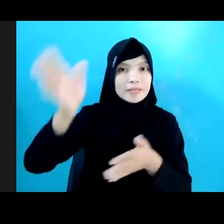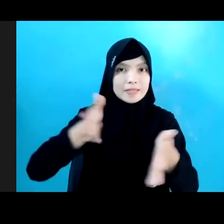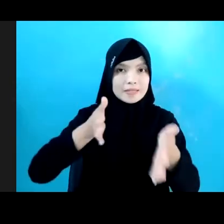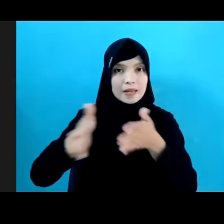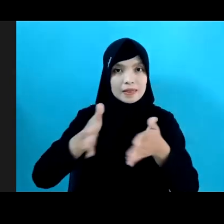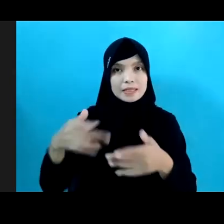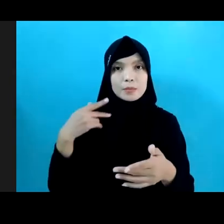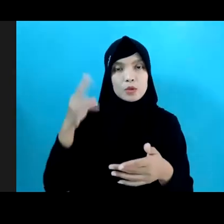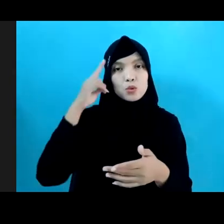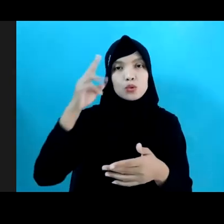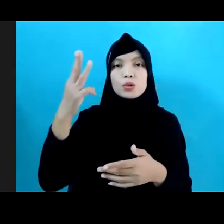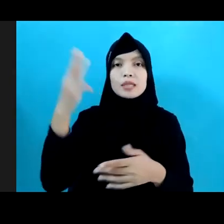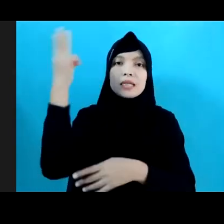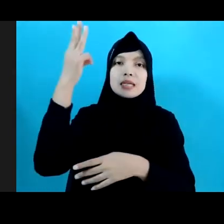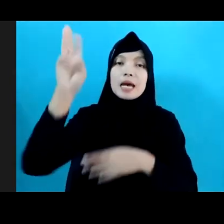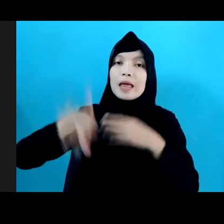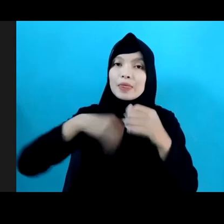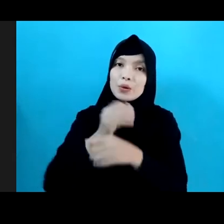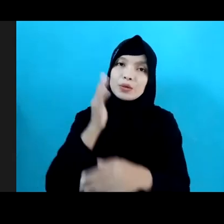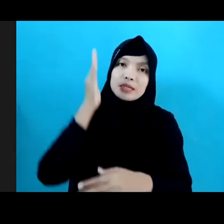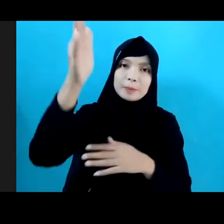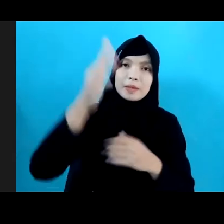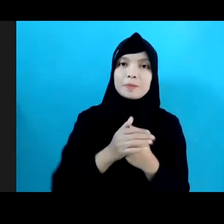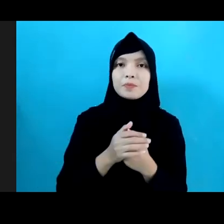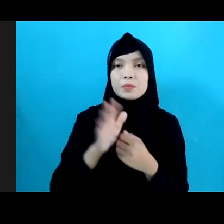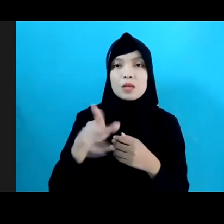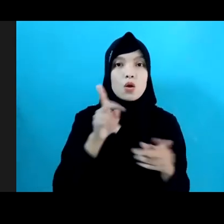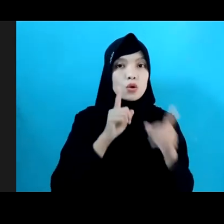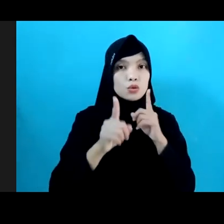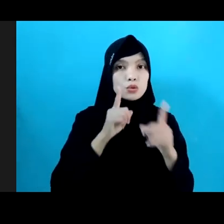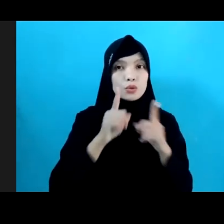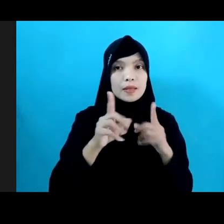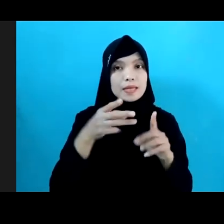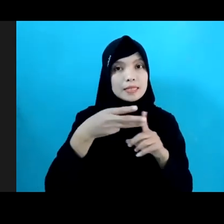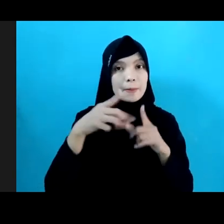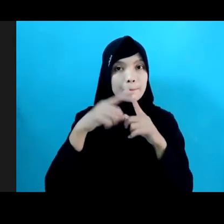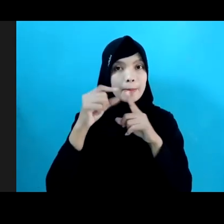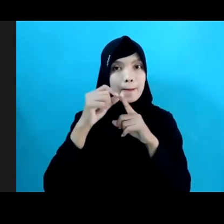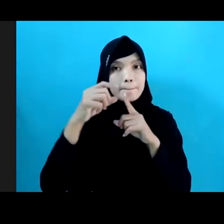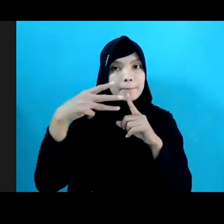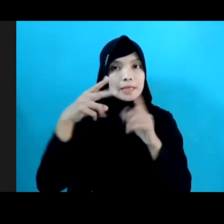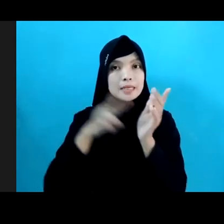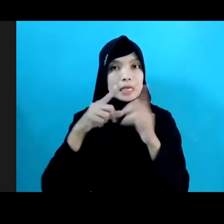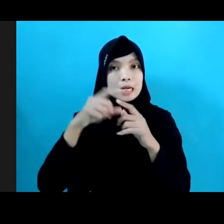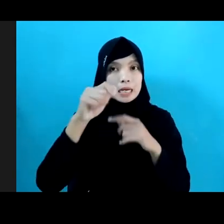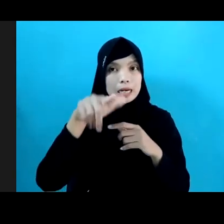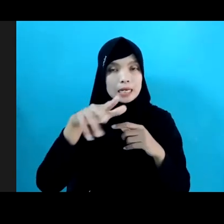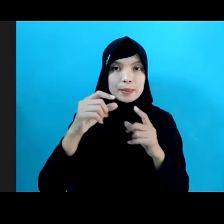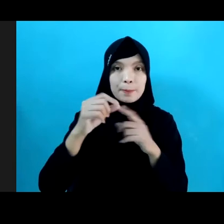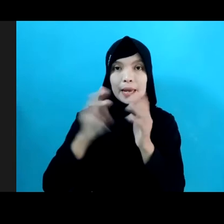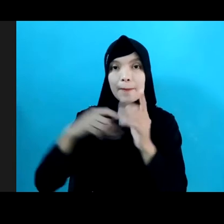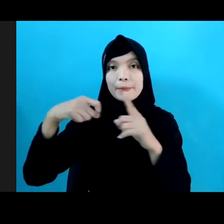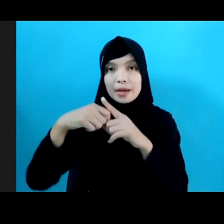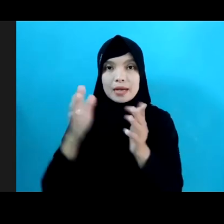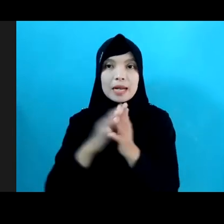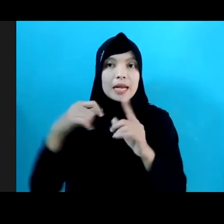untuk 3 tahun ke depan setelah mengadakan konsultasi dengan Bapenas, PMK, KPPA, dan kementerian